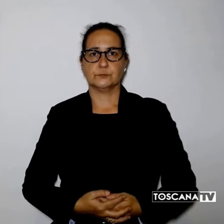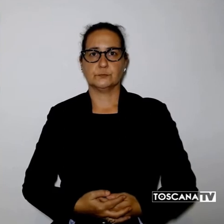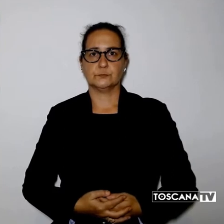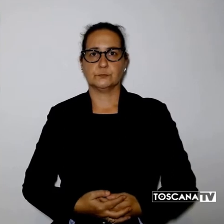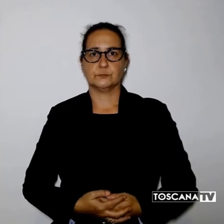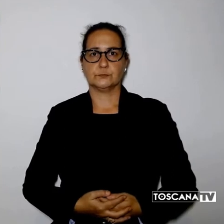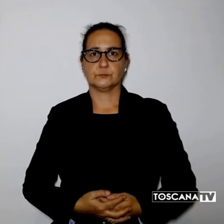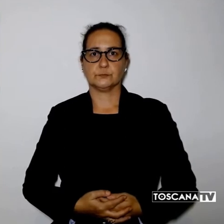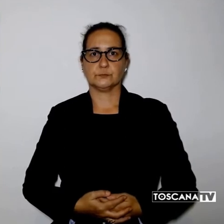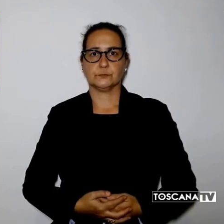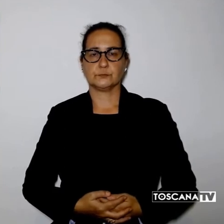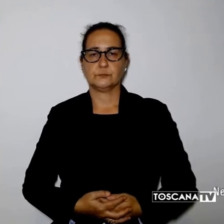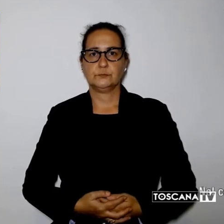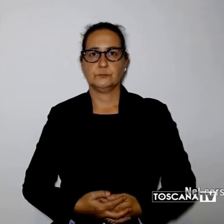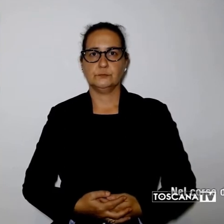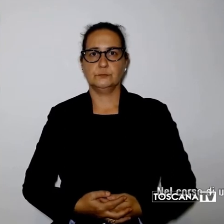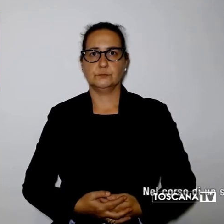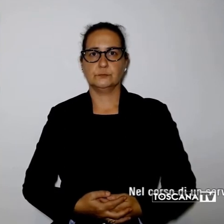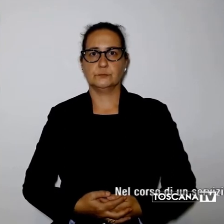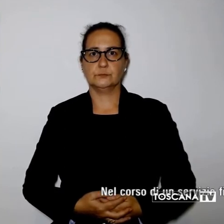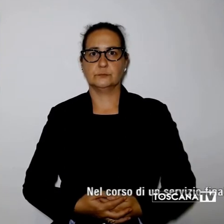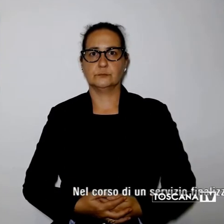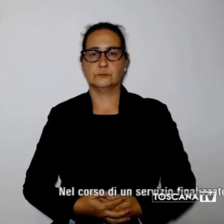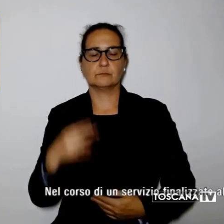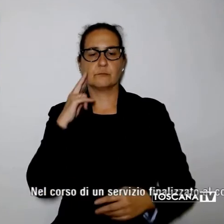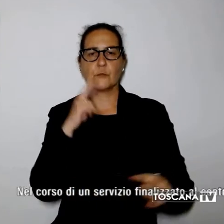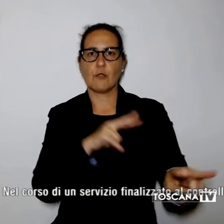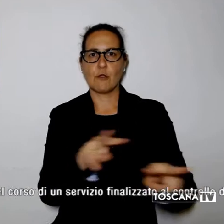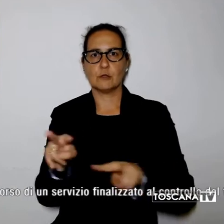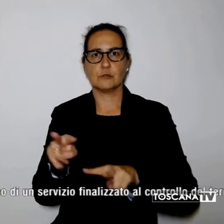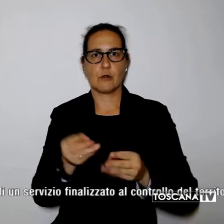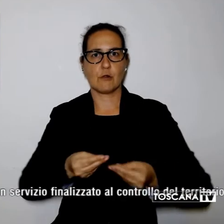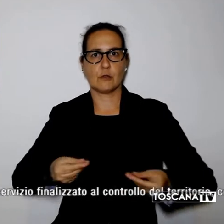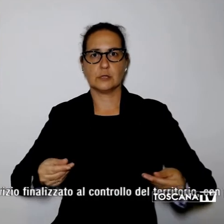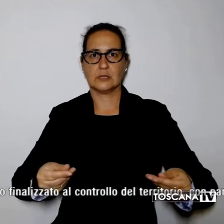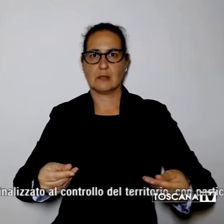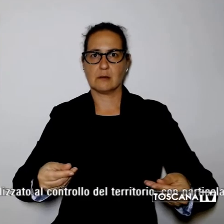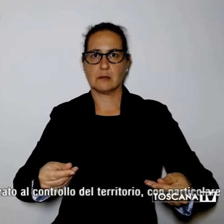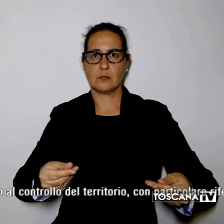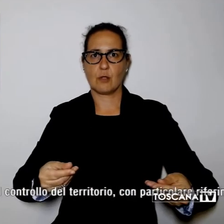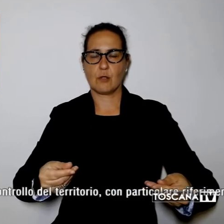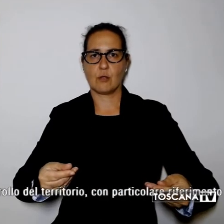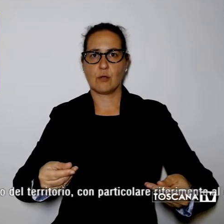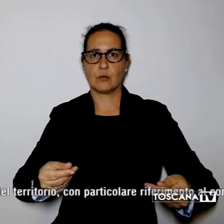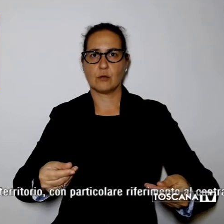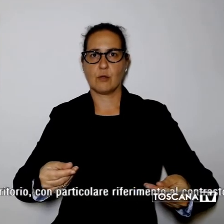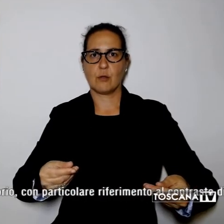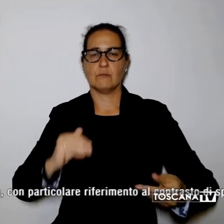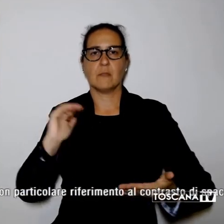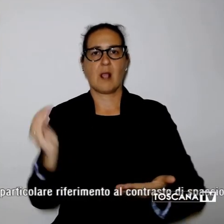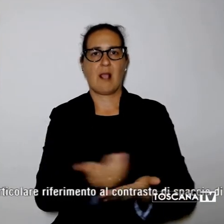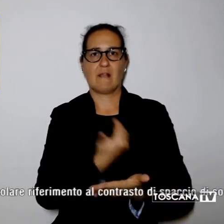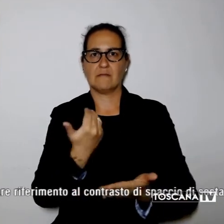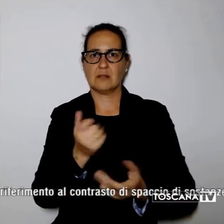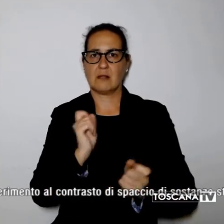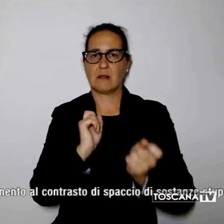Nel corso di un servizio finalizzato al controllo del territorio con particolare riferimento al contrasto di spaccio di sostanze